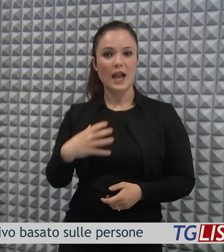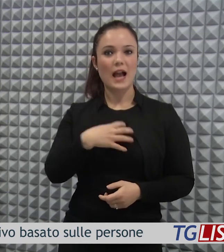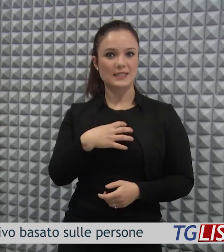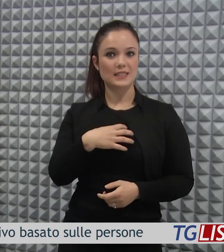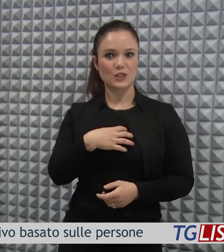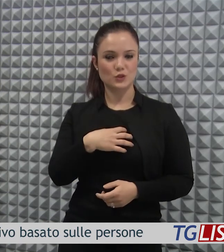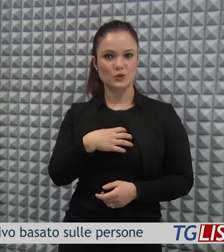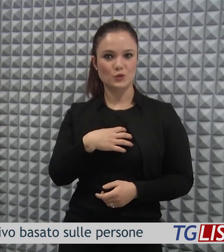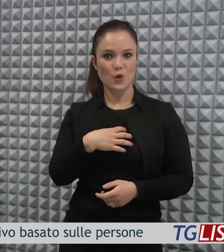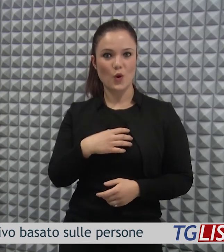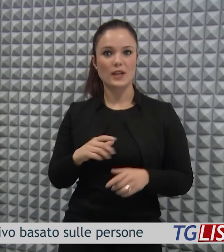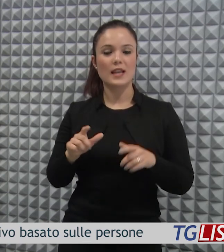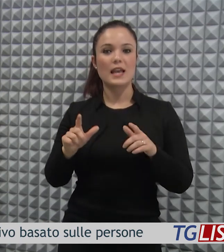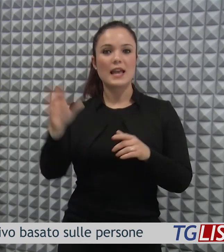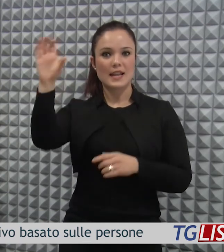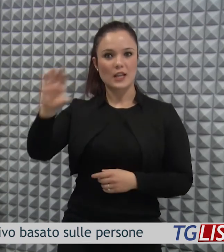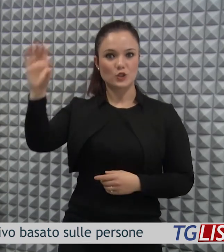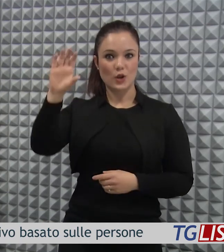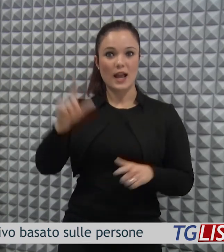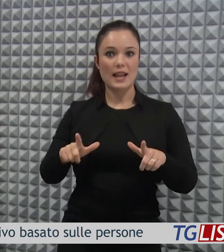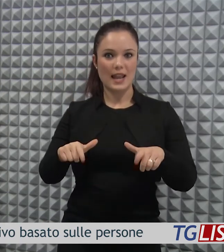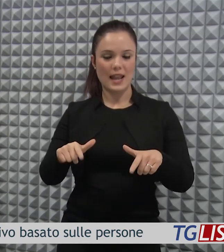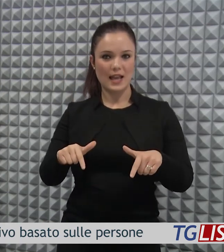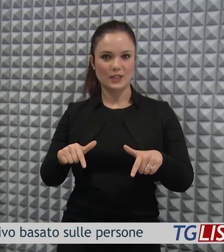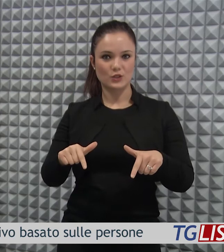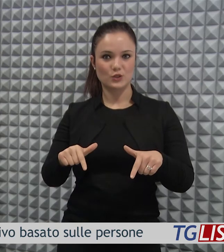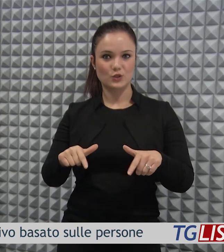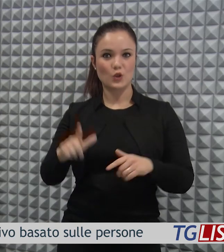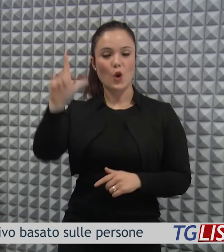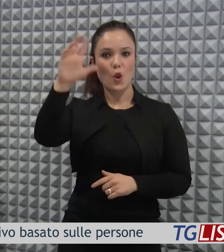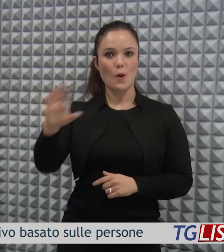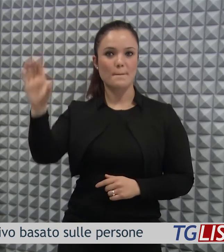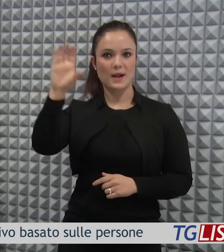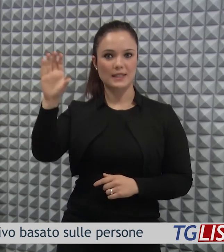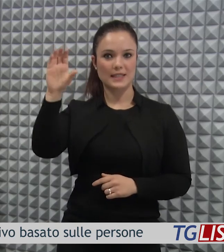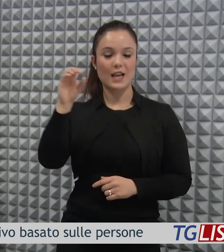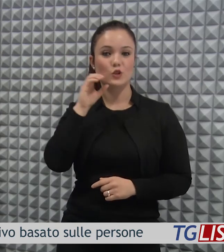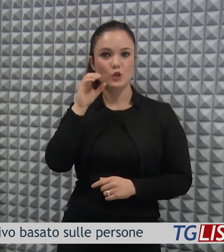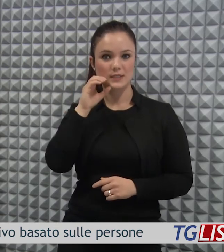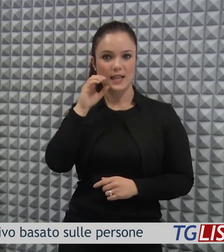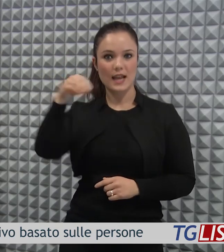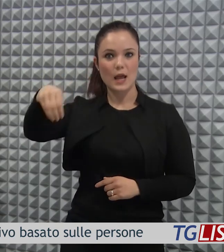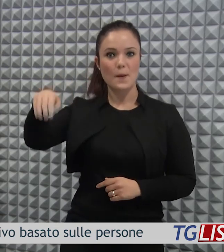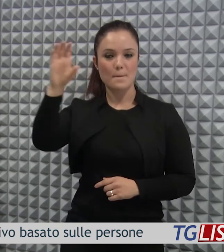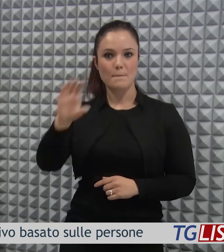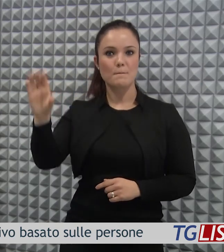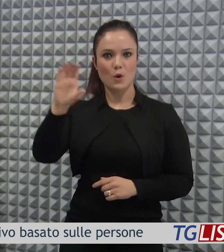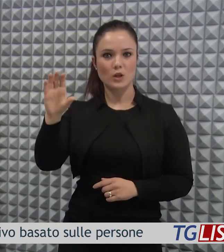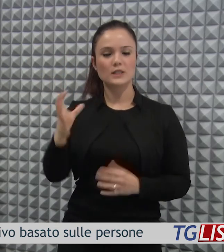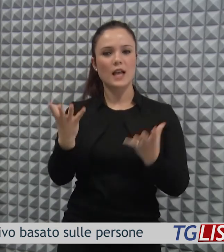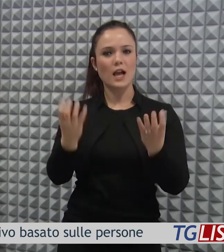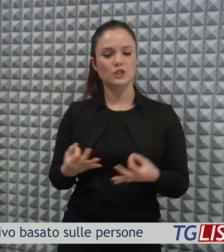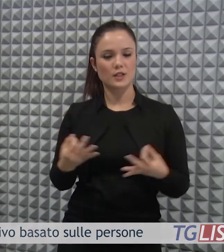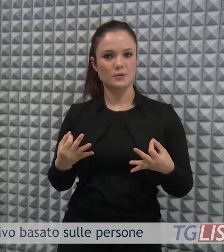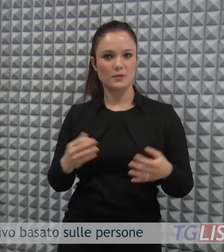salutata dagli assessori regionali di Lazio, Lombardia, Toscana e Molise.